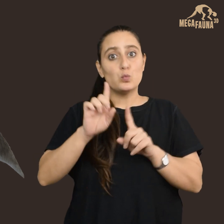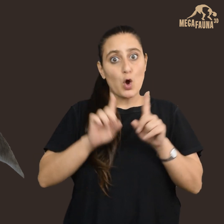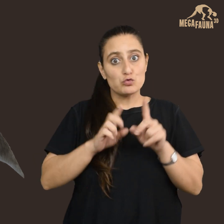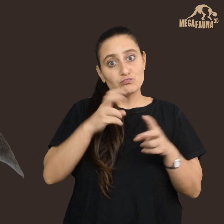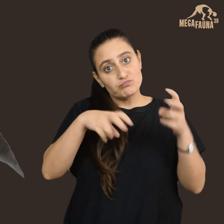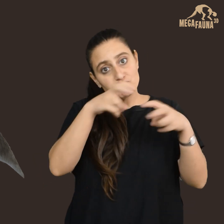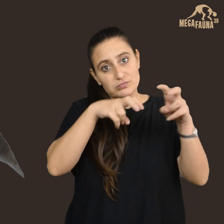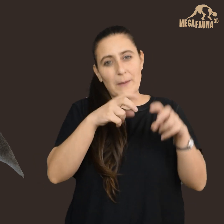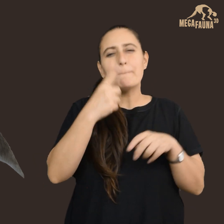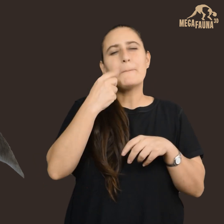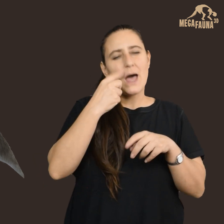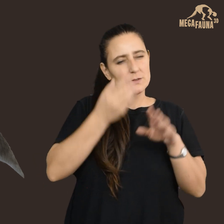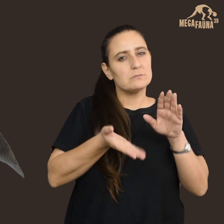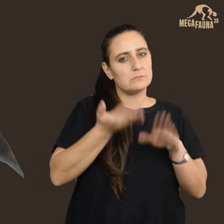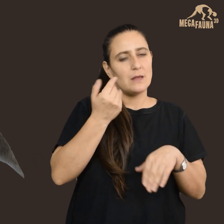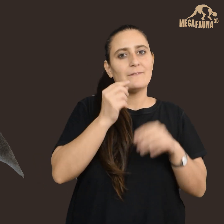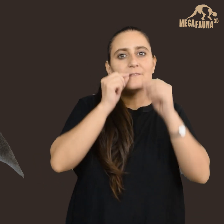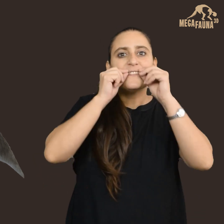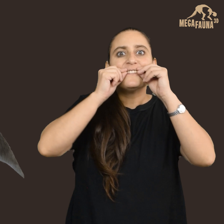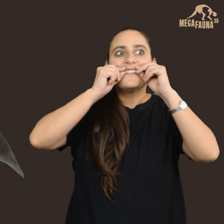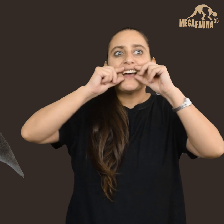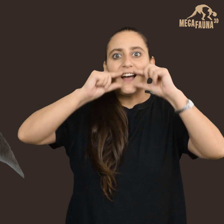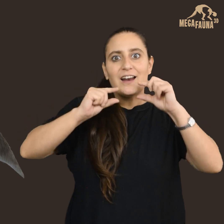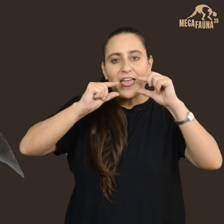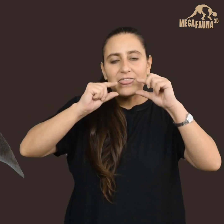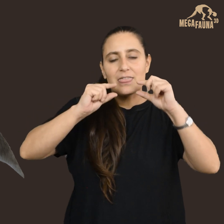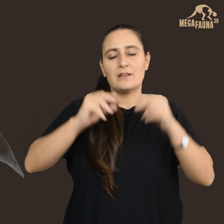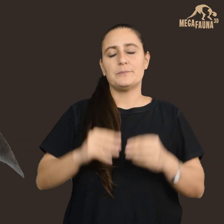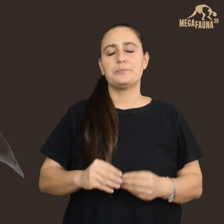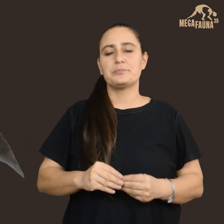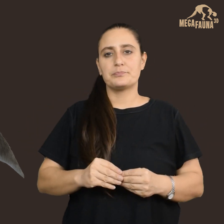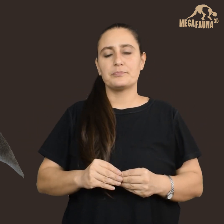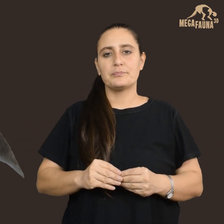Algunos ejemplares, quizás los machos, tenían estos dientes mucho más grandes.